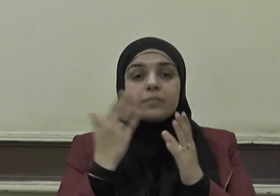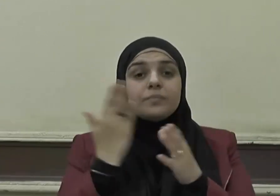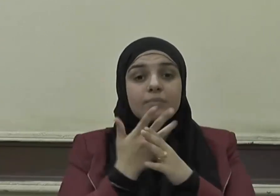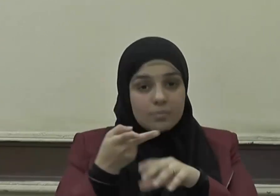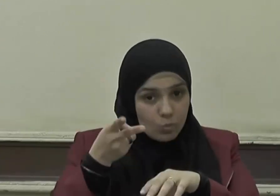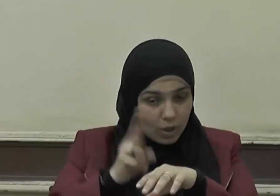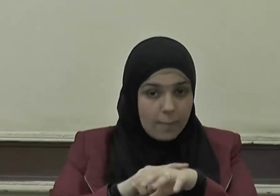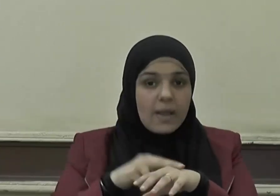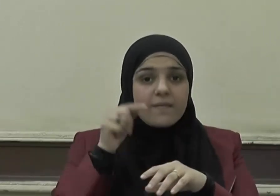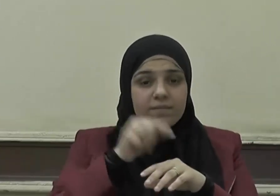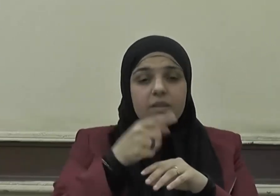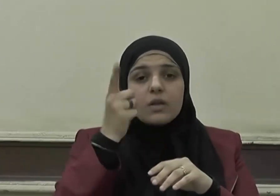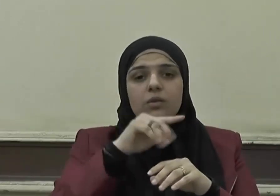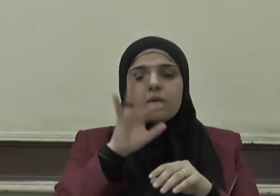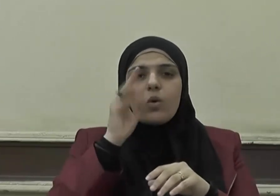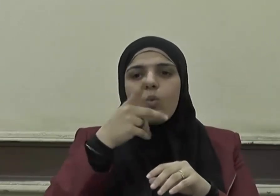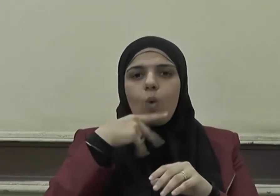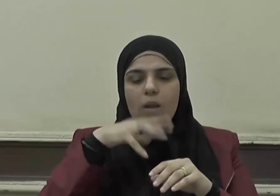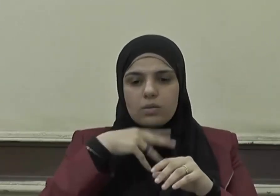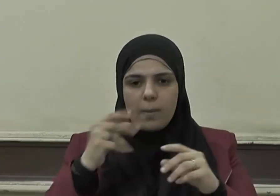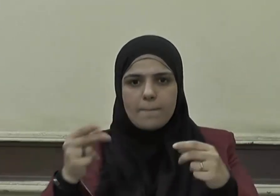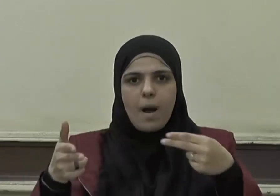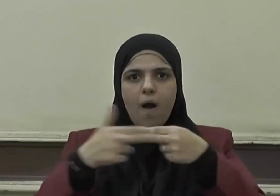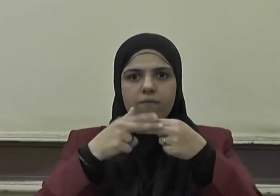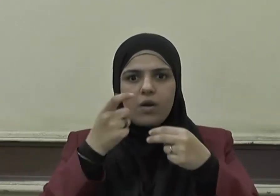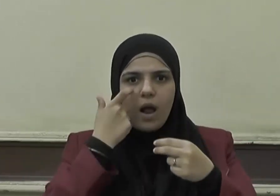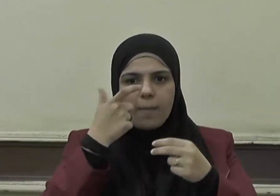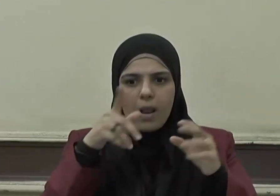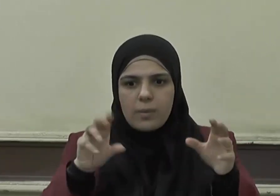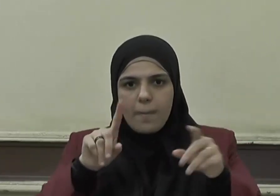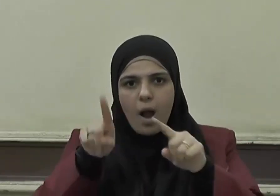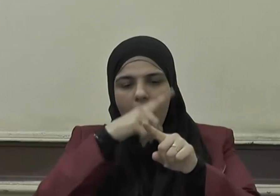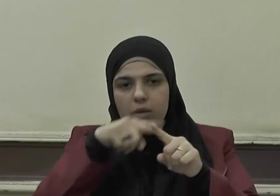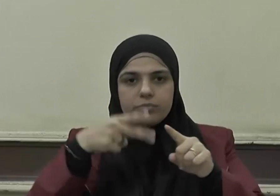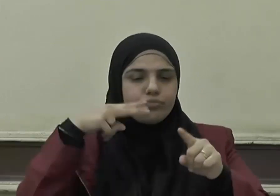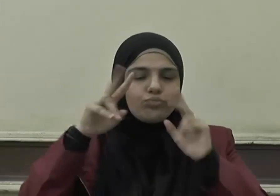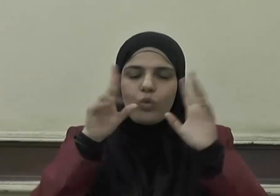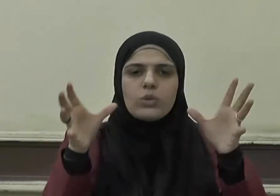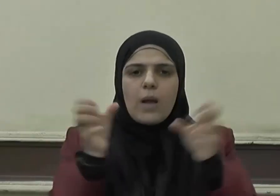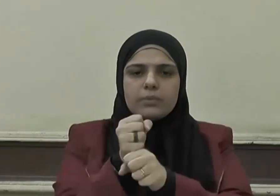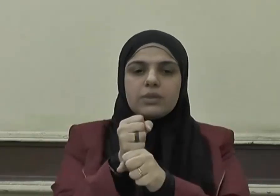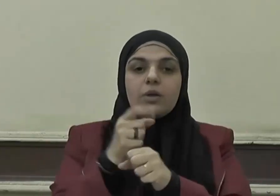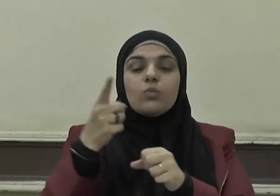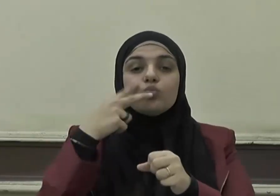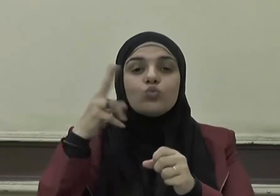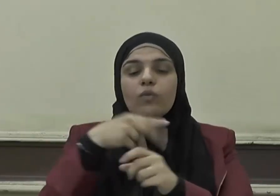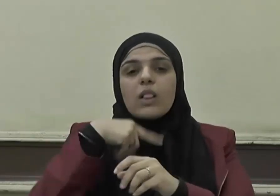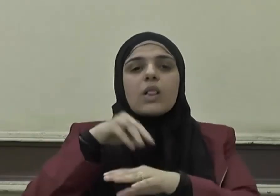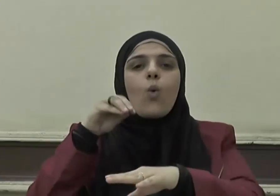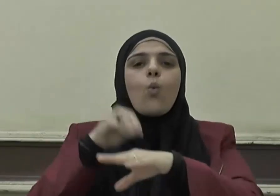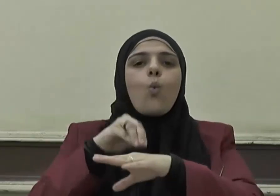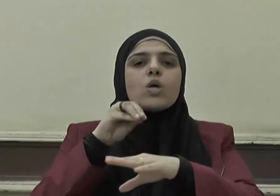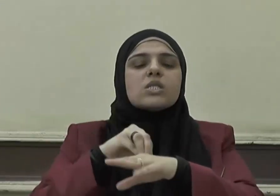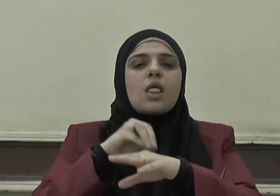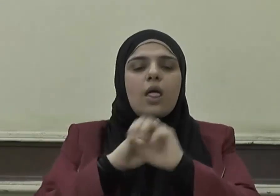أيضا قد تقيد المطلق ومن ذلك تقييد الوصية بالثلث